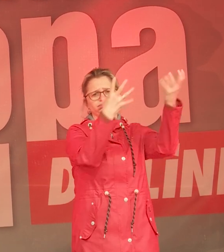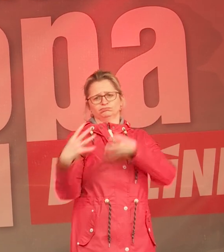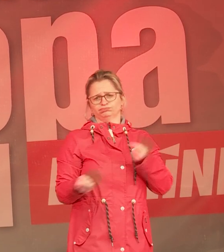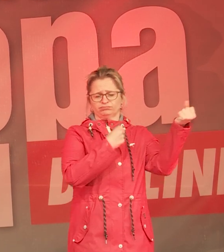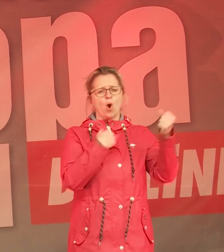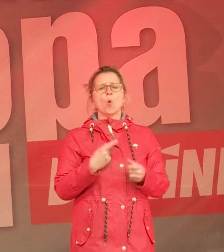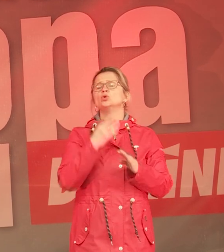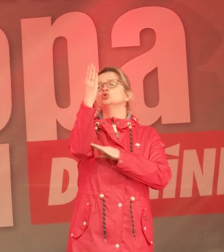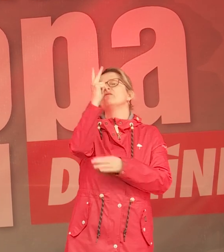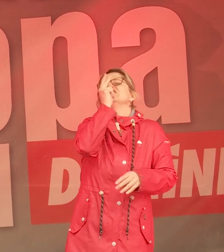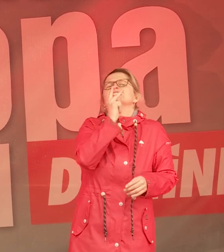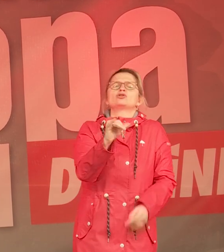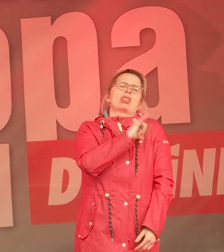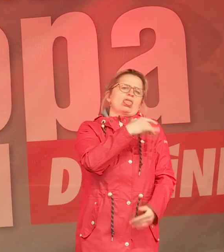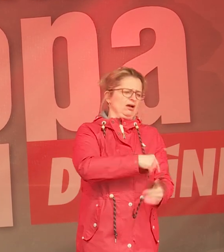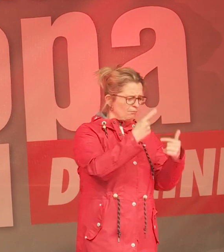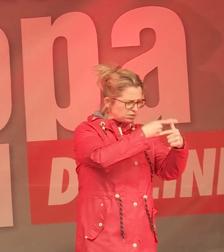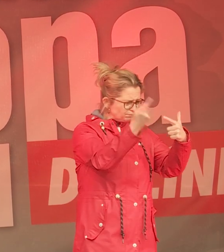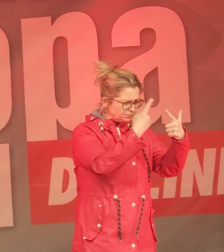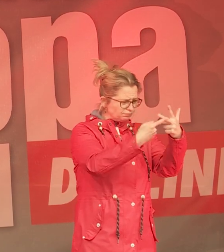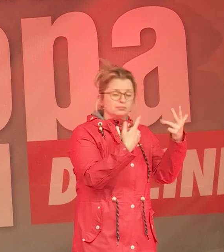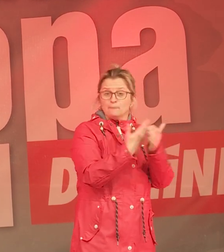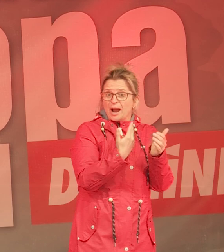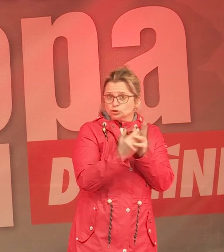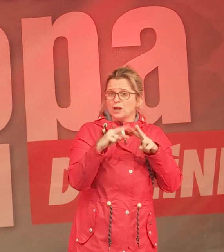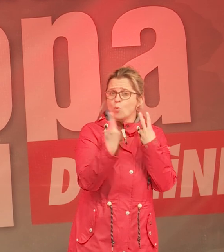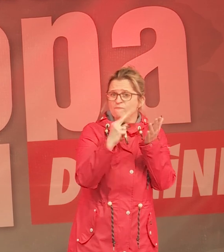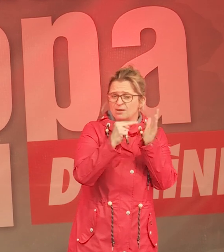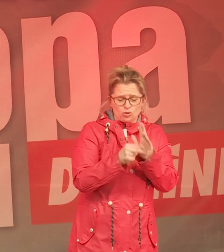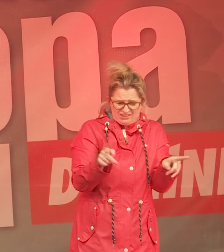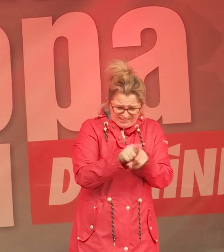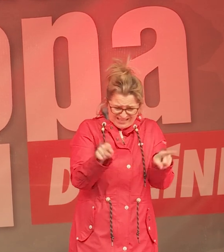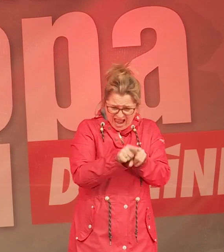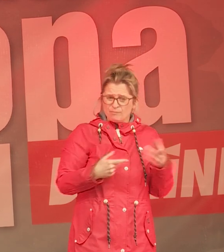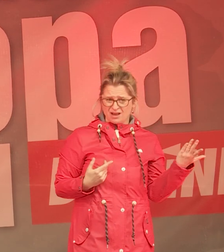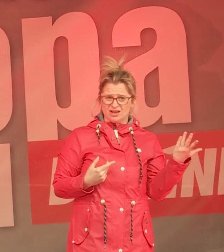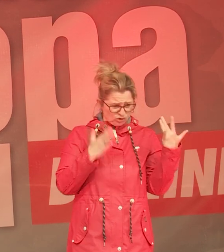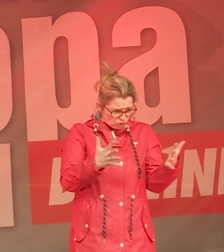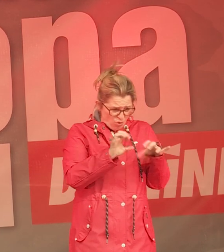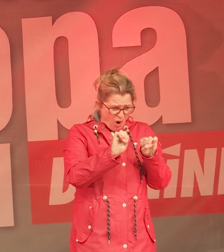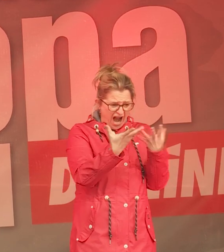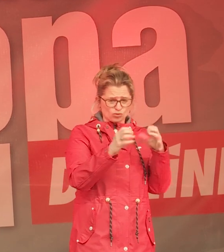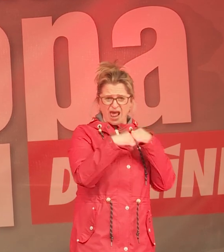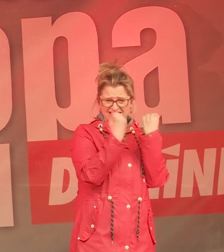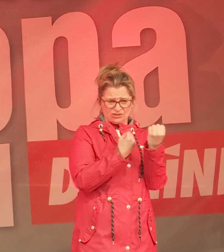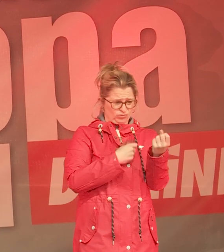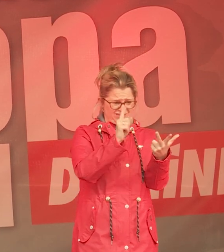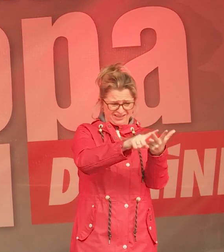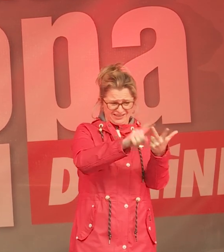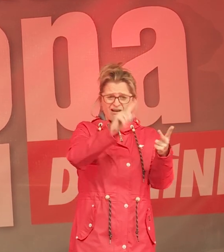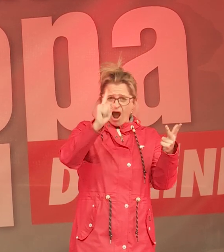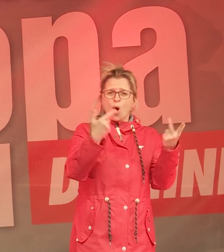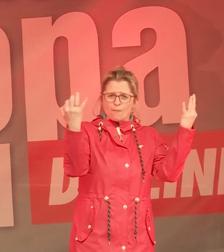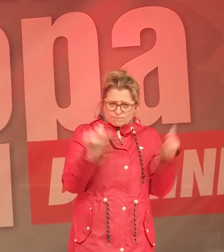überhaupt nicht interessiert. Ich meine, das ist doch bei der Umweltpolitik genau das Gleiche. Auch da brauchen wir doch eine Politik,